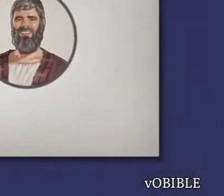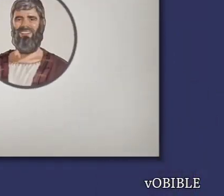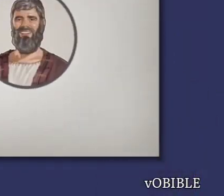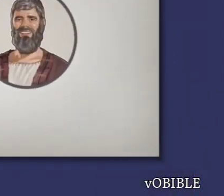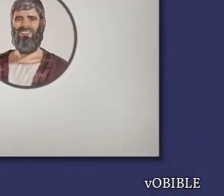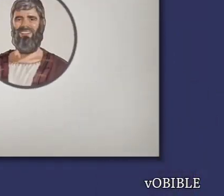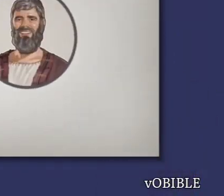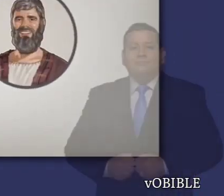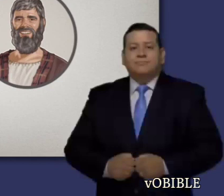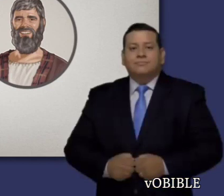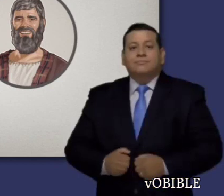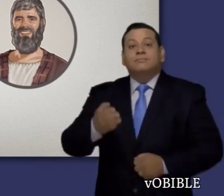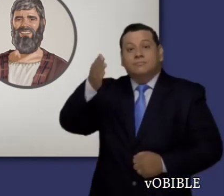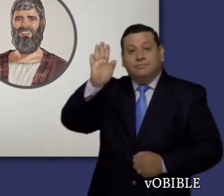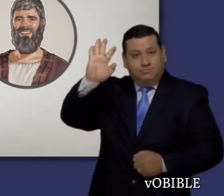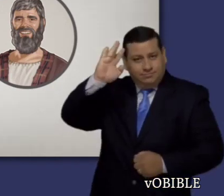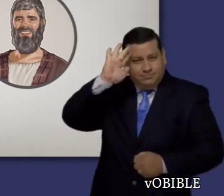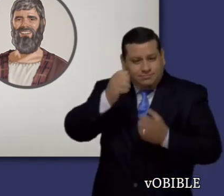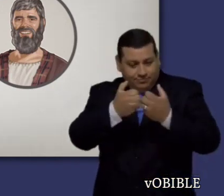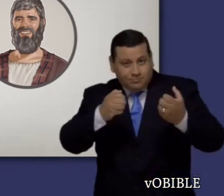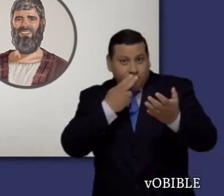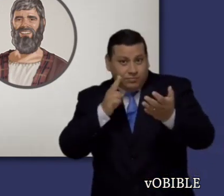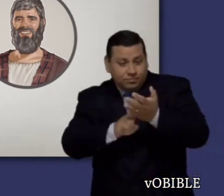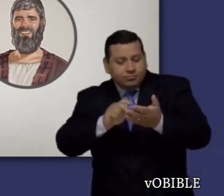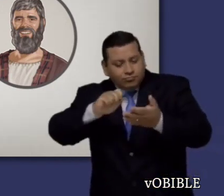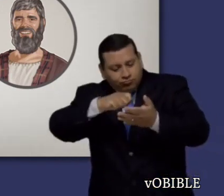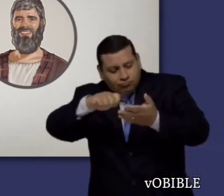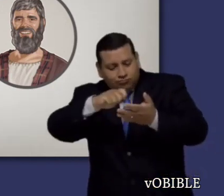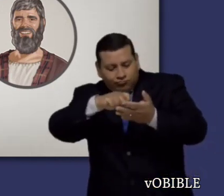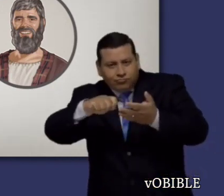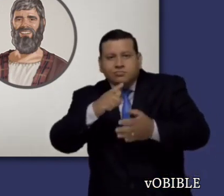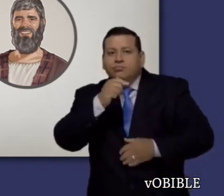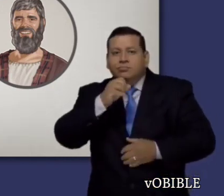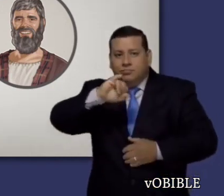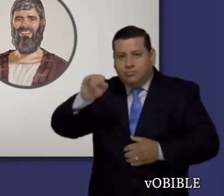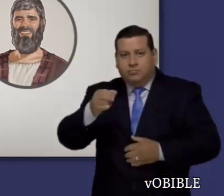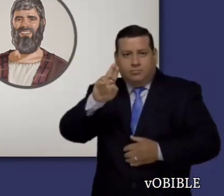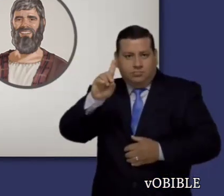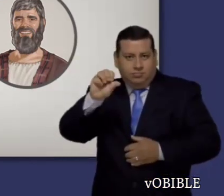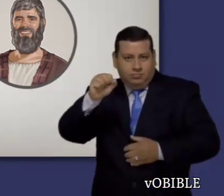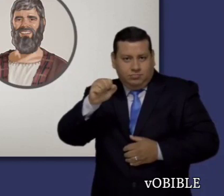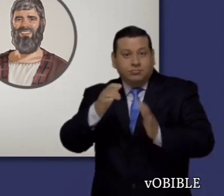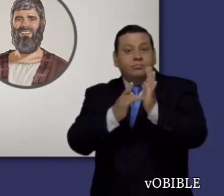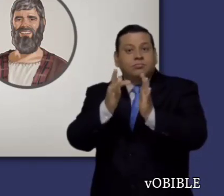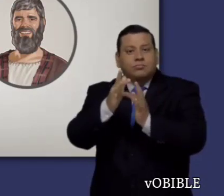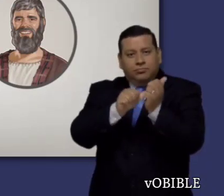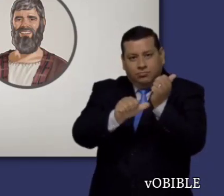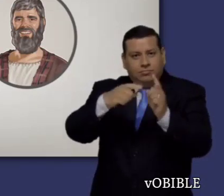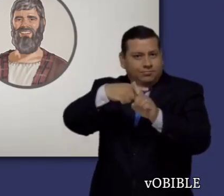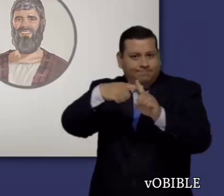Es muy probable que Judas, quien escribió esta carta inspirada, haya sido el mismo Judas que era medio hermano de Jesucristo.